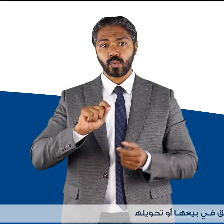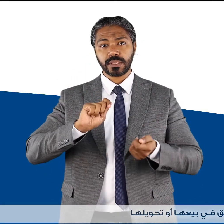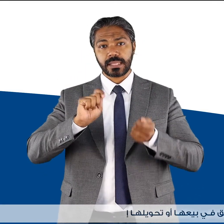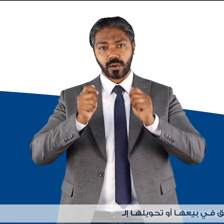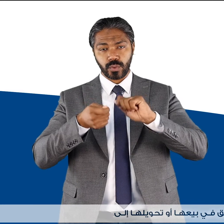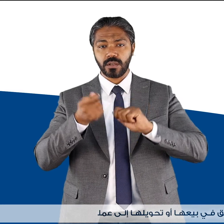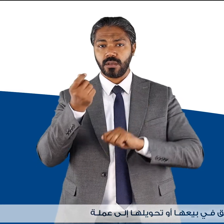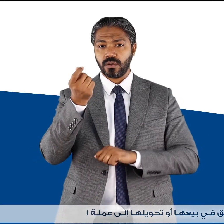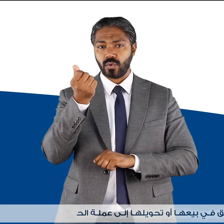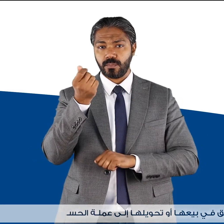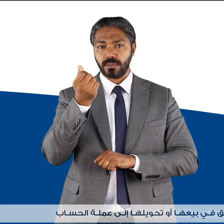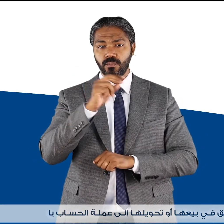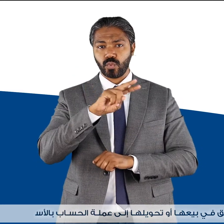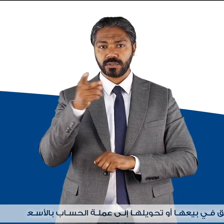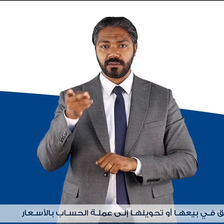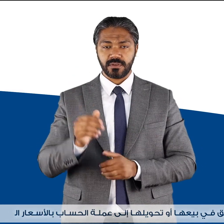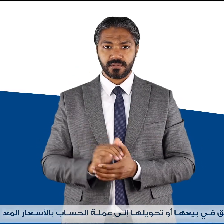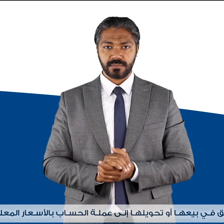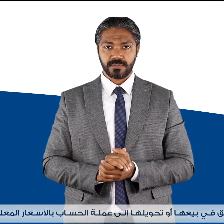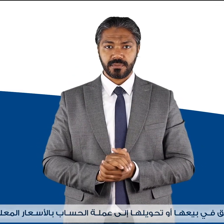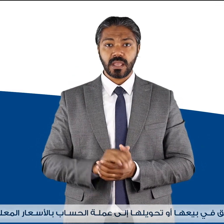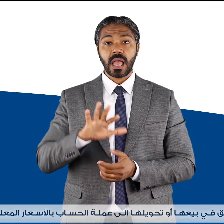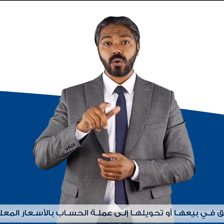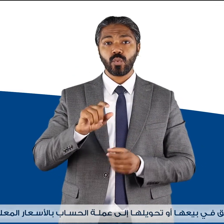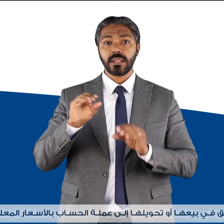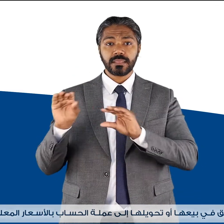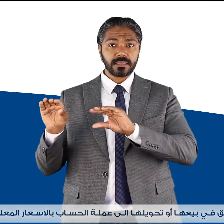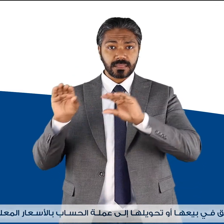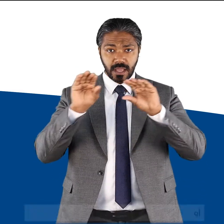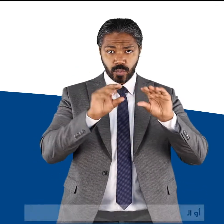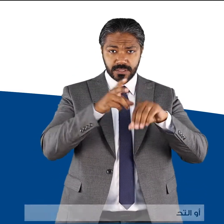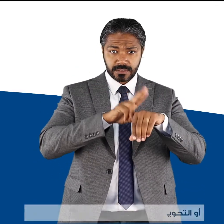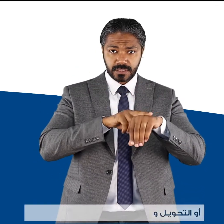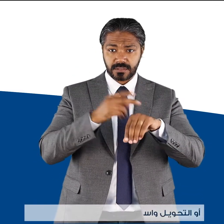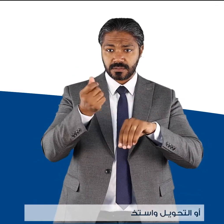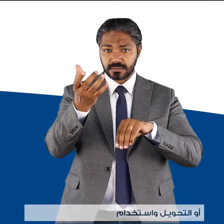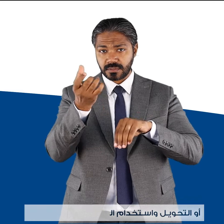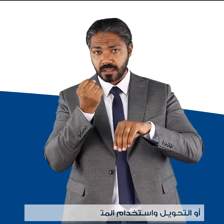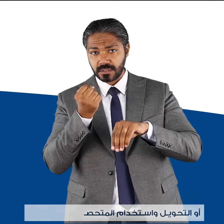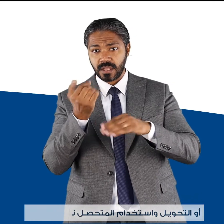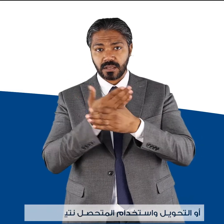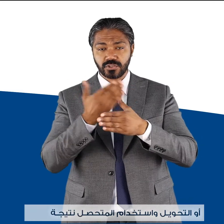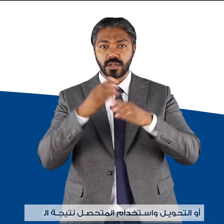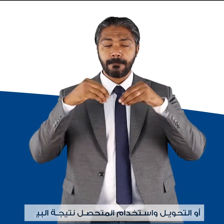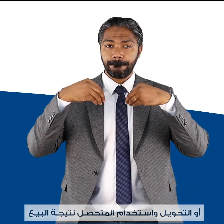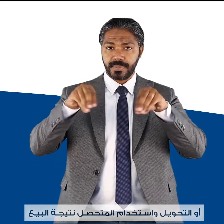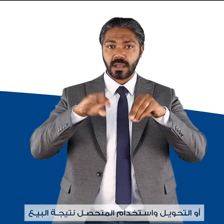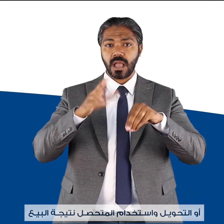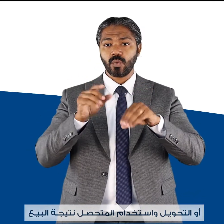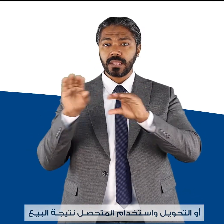تحويلها إلى عملة الحساب بالأسعار المعلنة من البنك أو التحويل واستخدام المتحصل نتيجة البيع